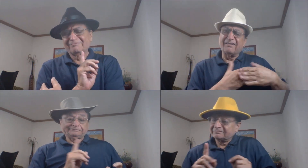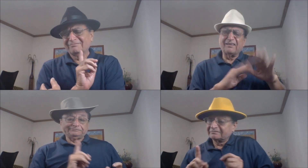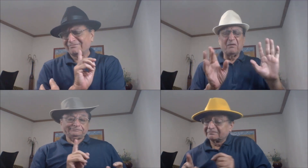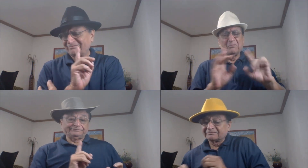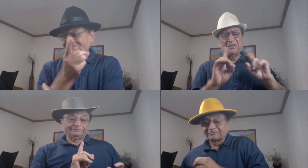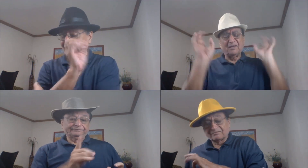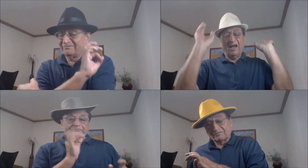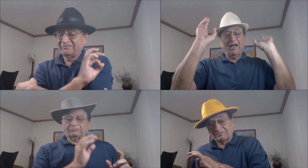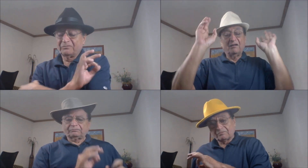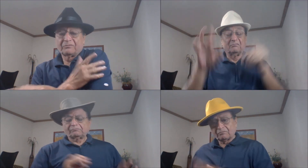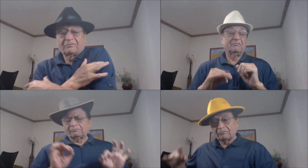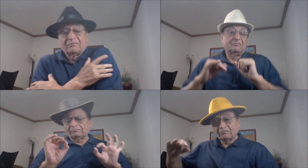समझा